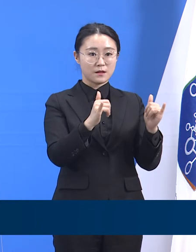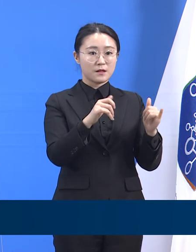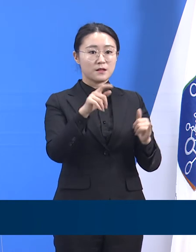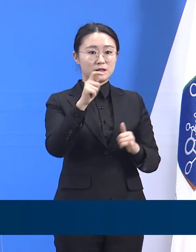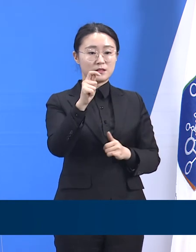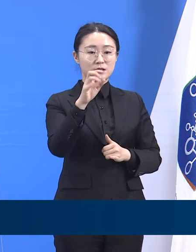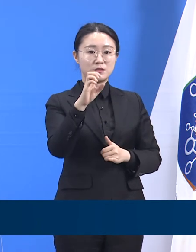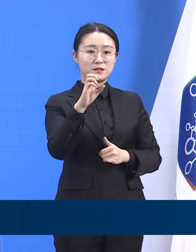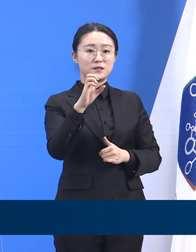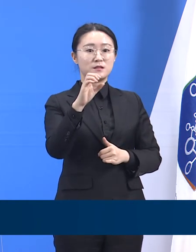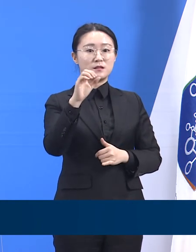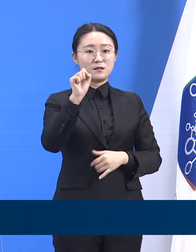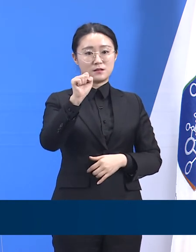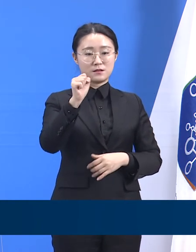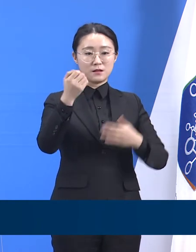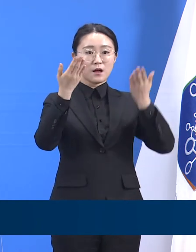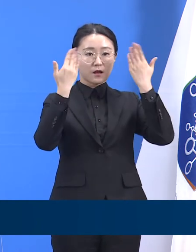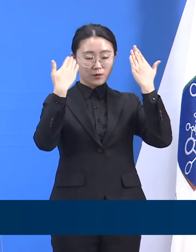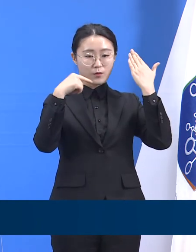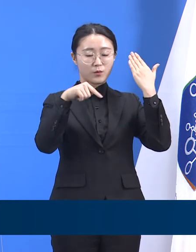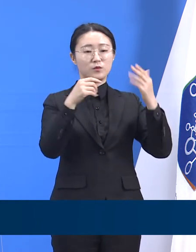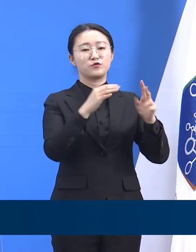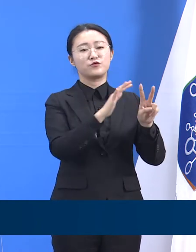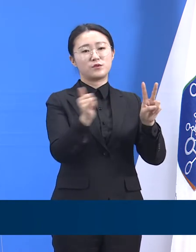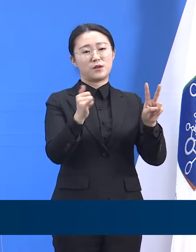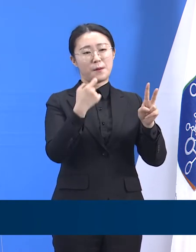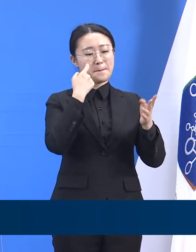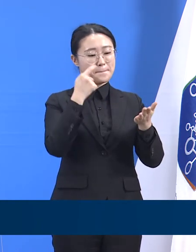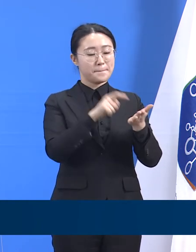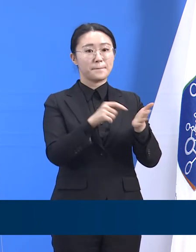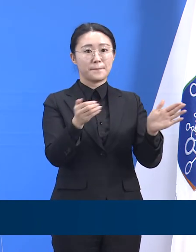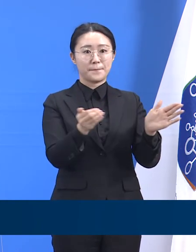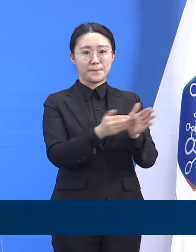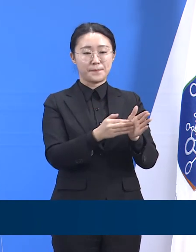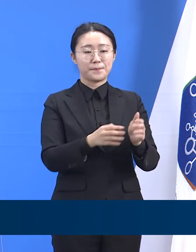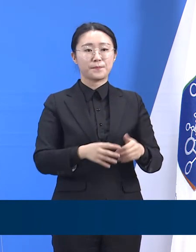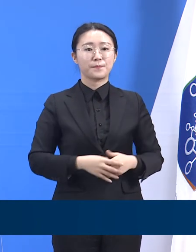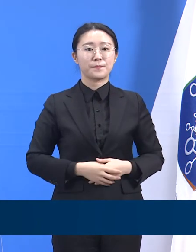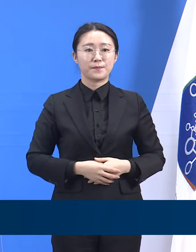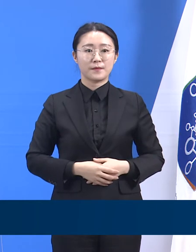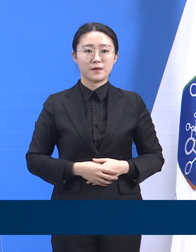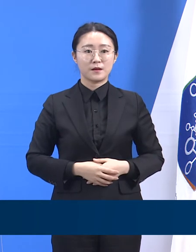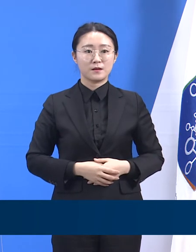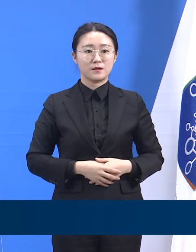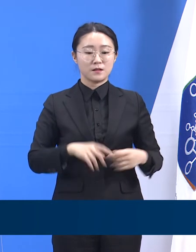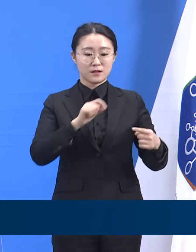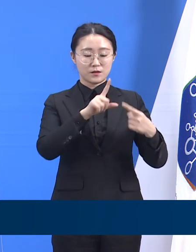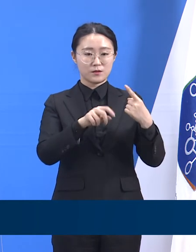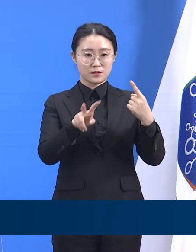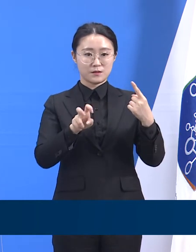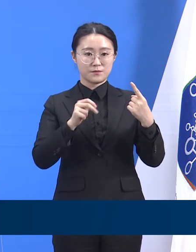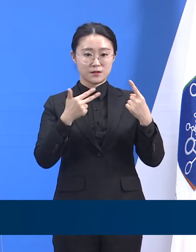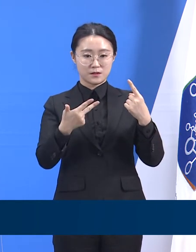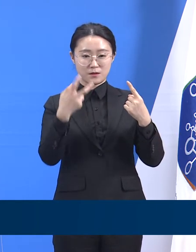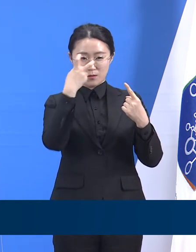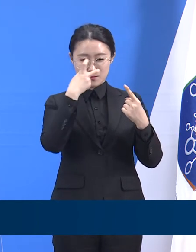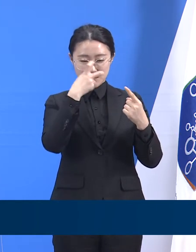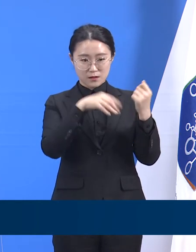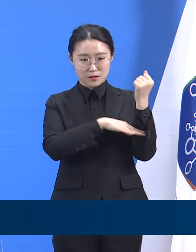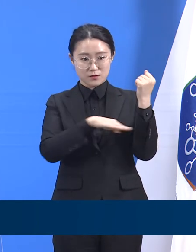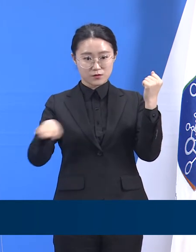2명 확인되었습니다. 27일 17시 검사 결과 자료 기준, 교사 33명 중에 1명이